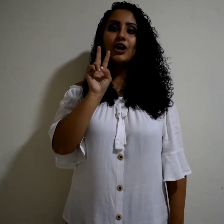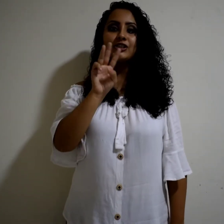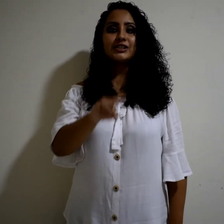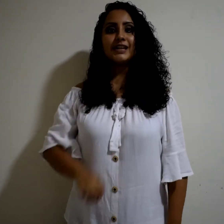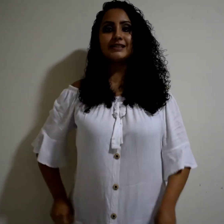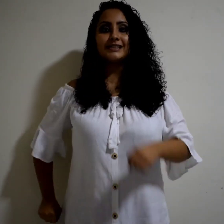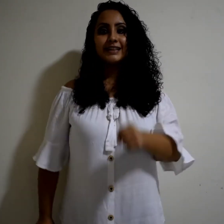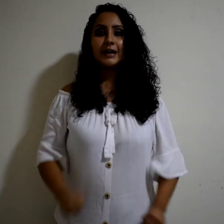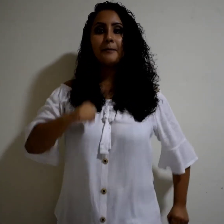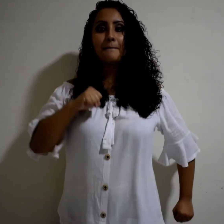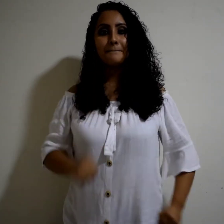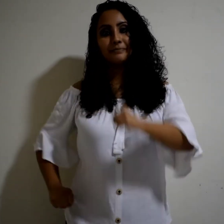tres.